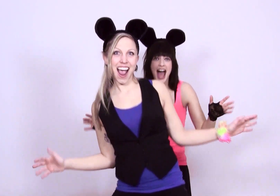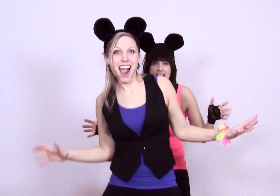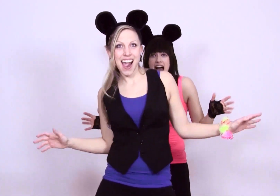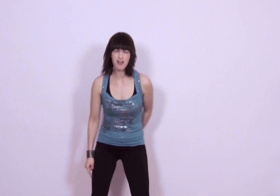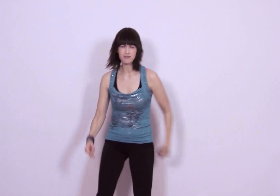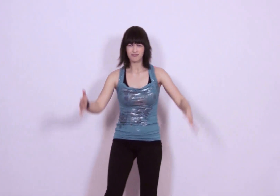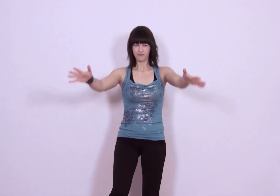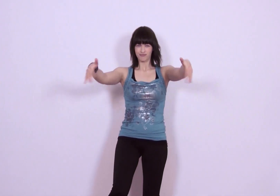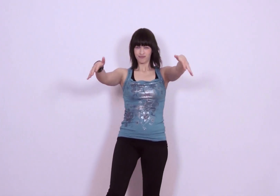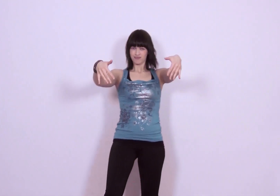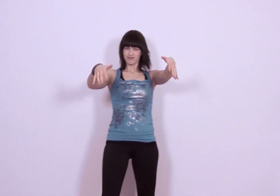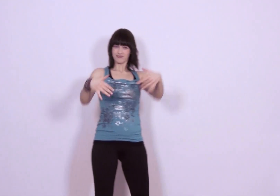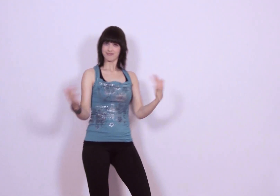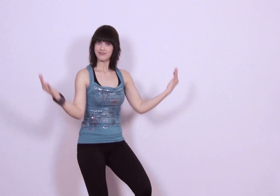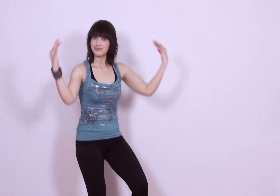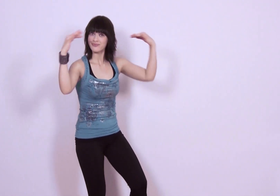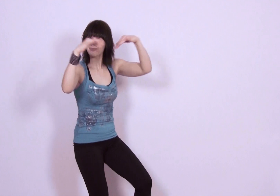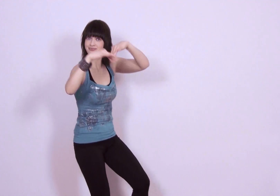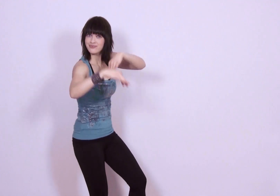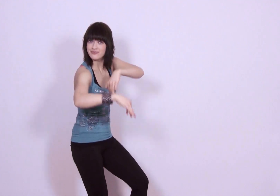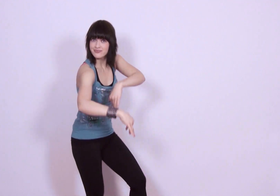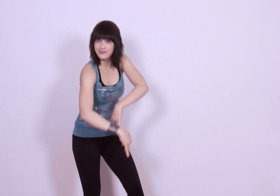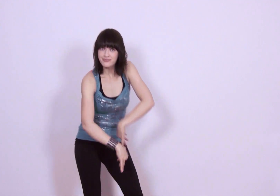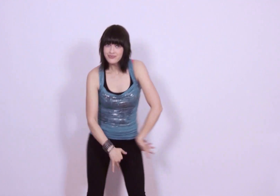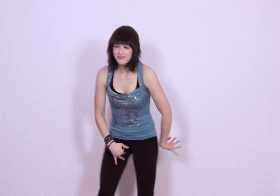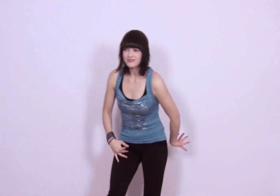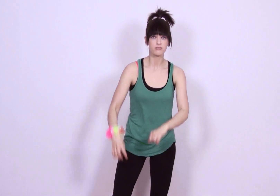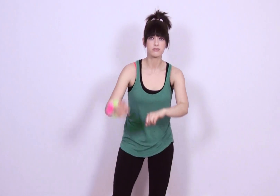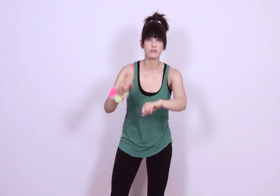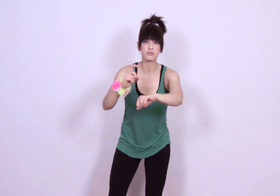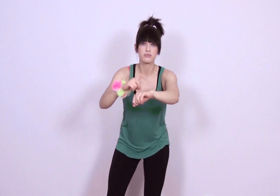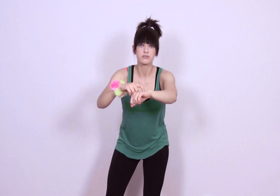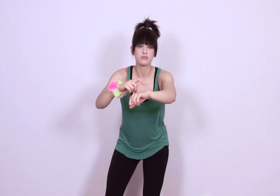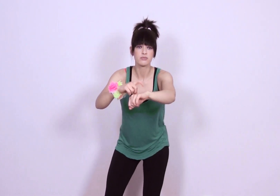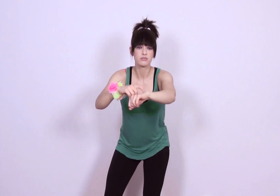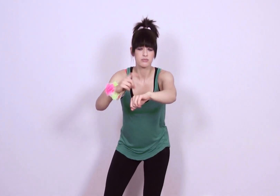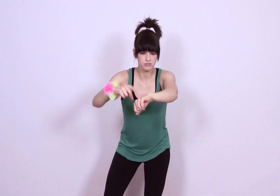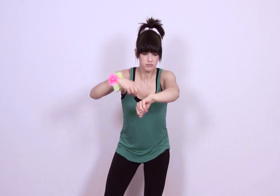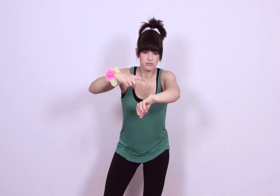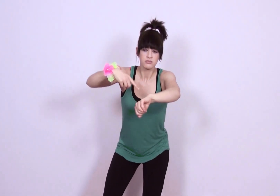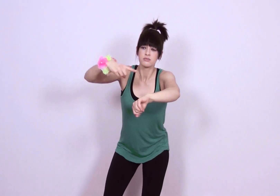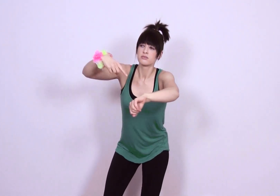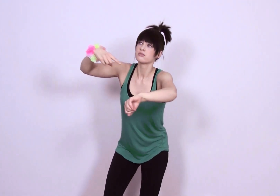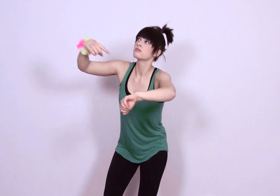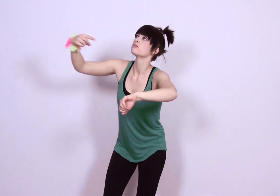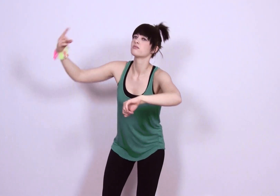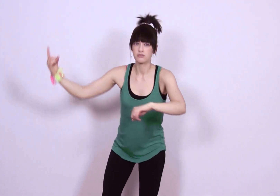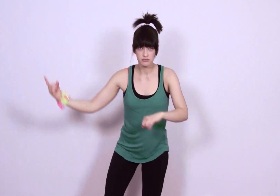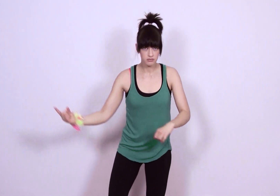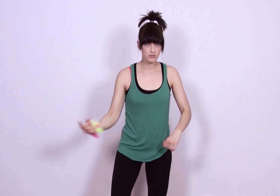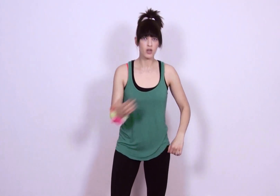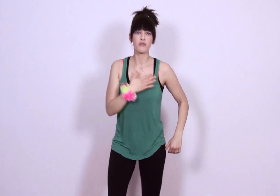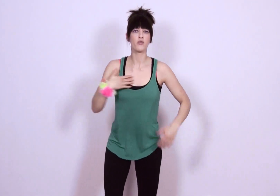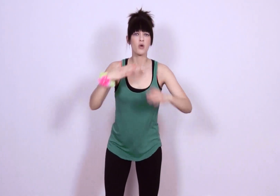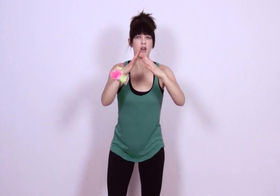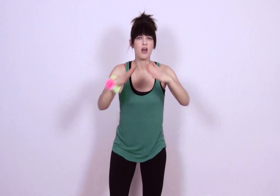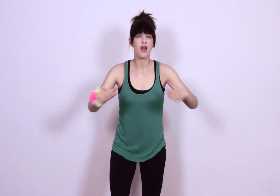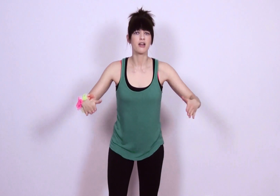Alla samlas vi här I ett timbladstiden rinner ut Vår dispeliträff